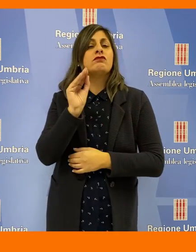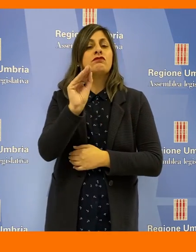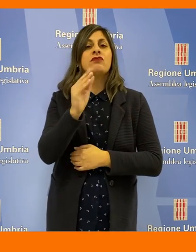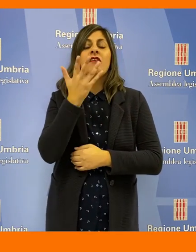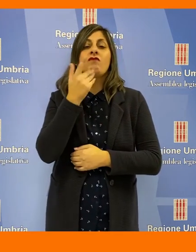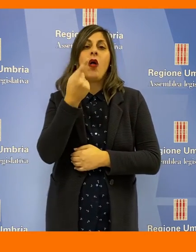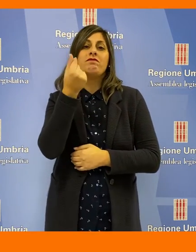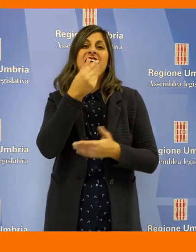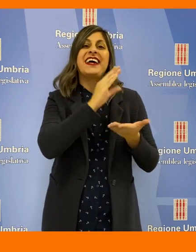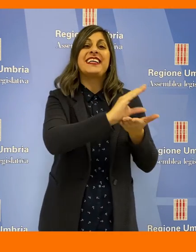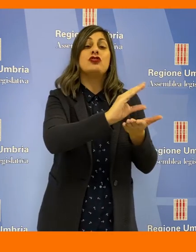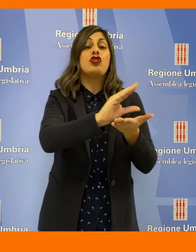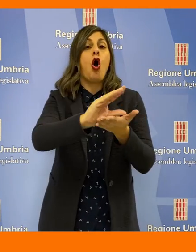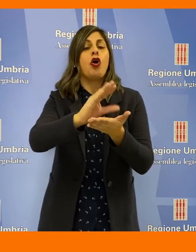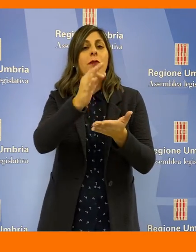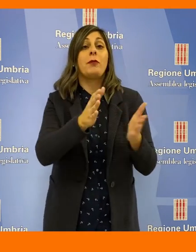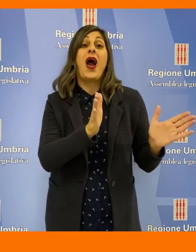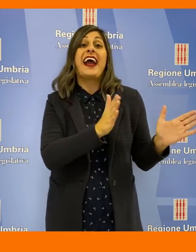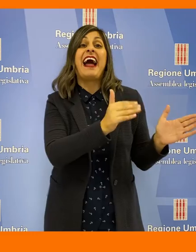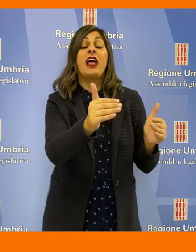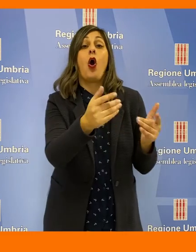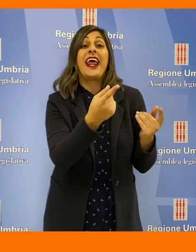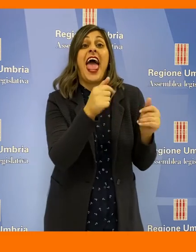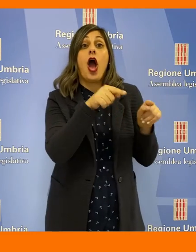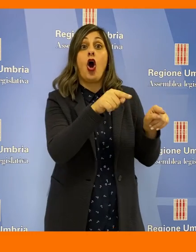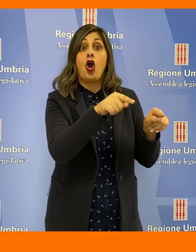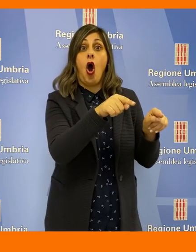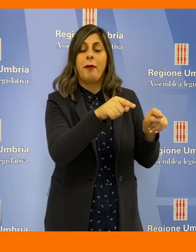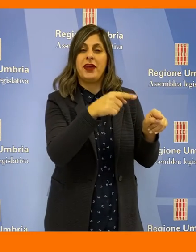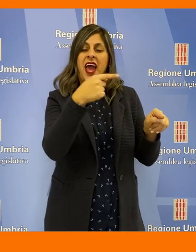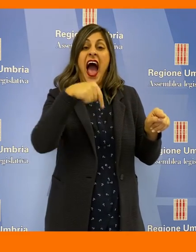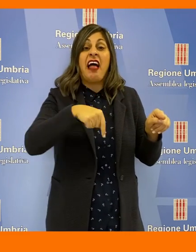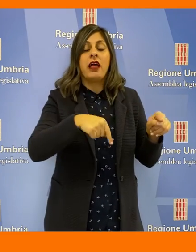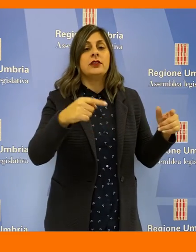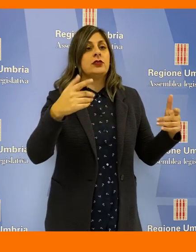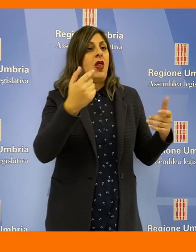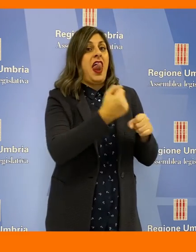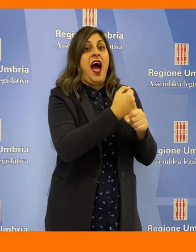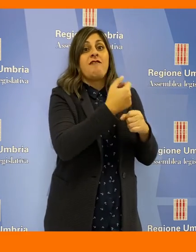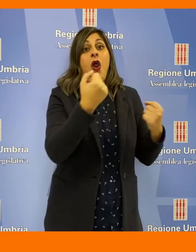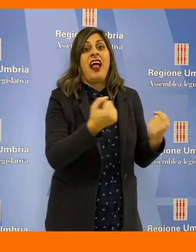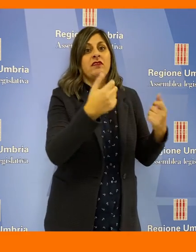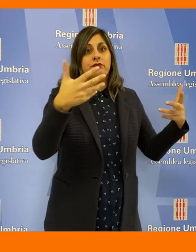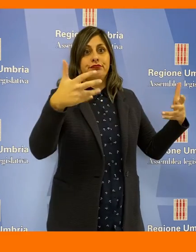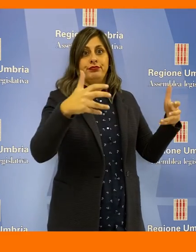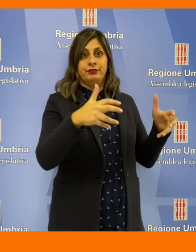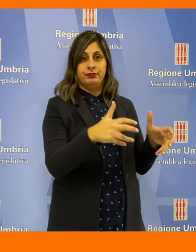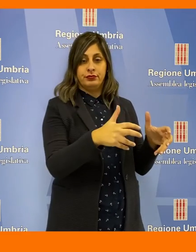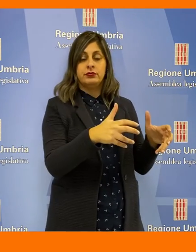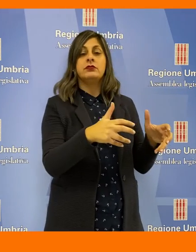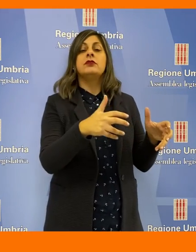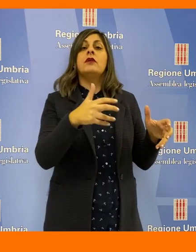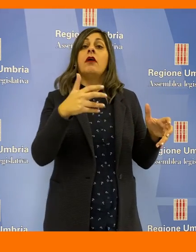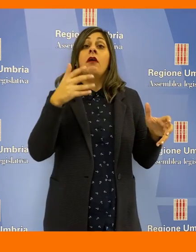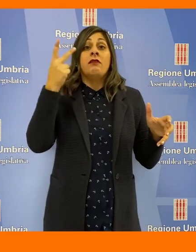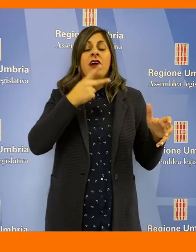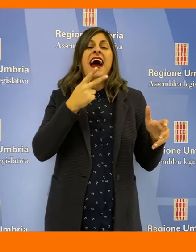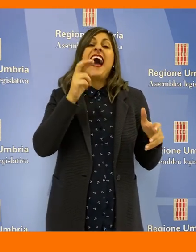mozione che chiede forme di ristoro a favore di tutte le categorie economiche oggetto di restrizione della propria attività a seguito di